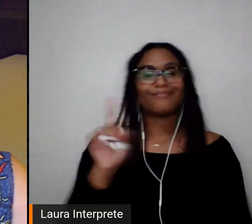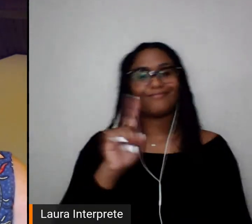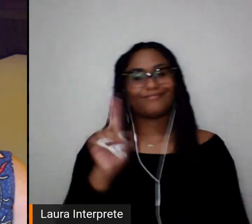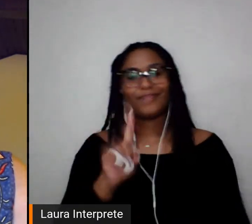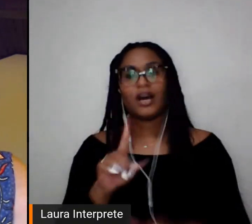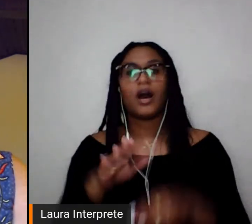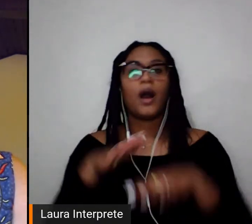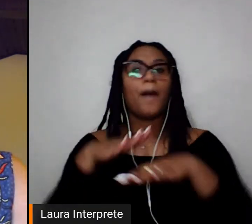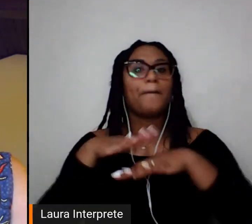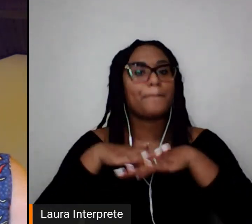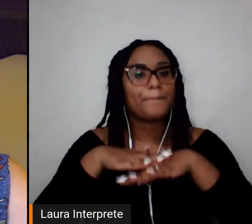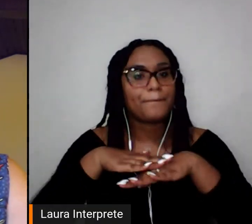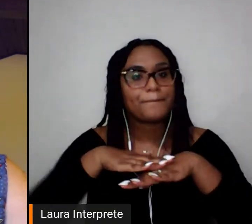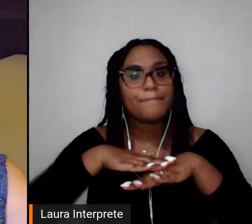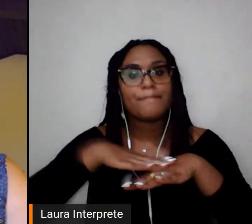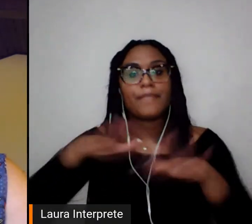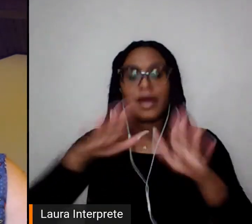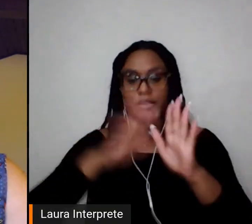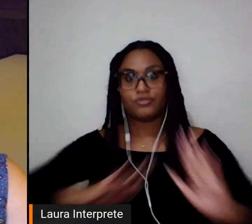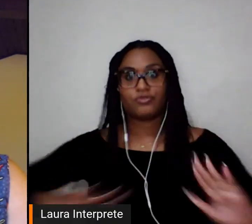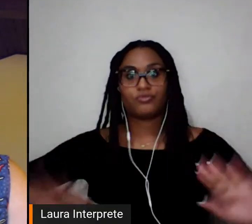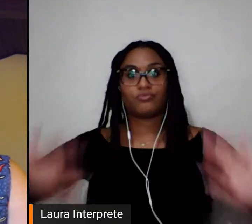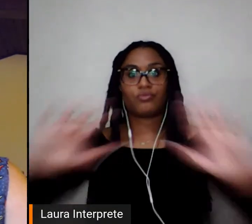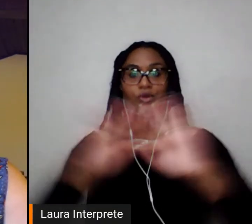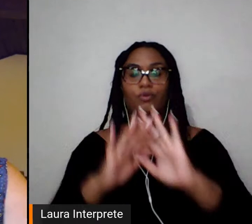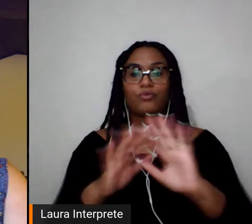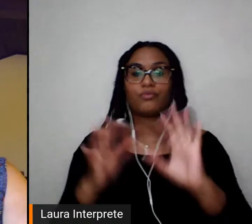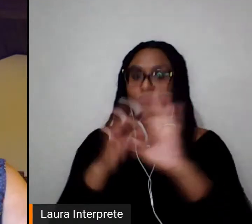segregacionista e mais inclusivo.